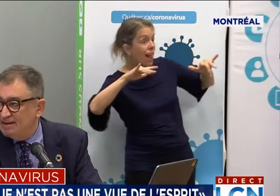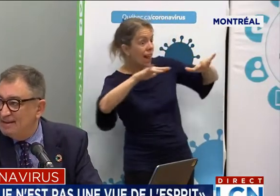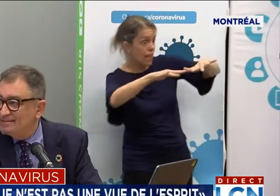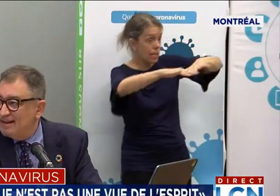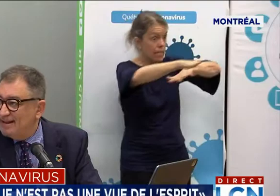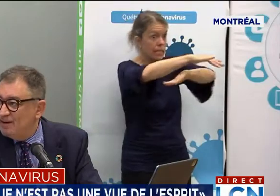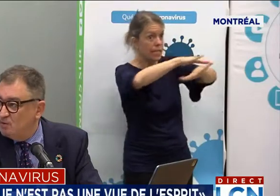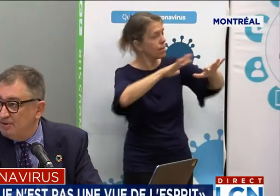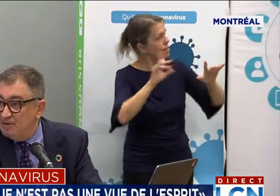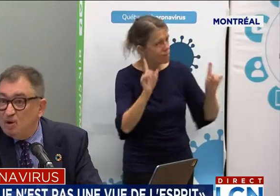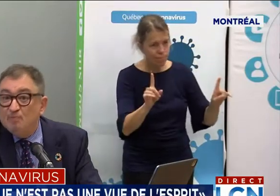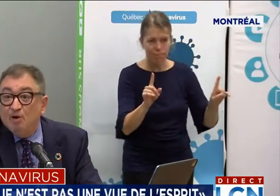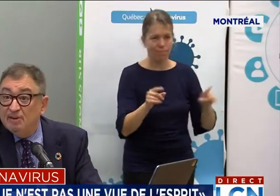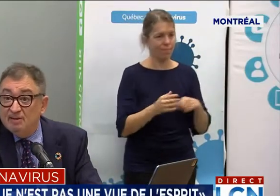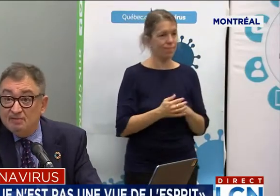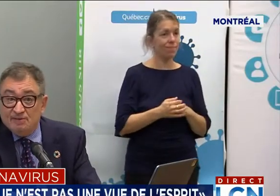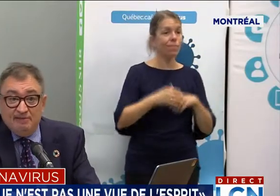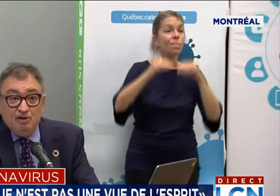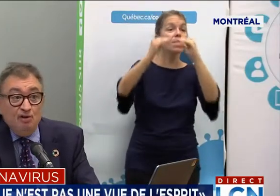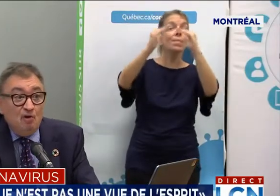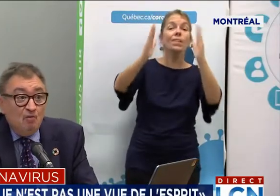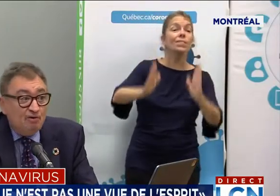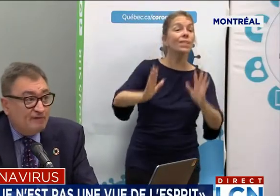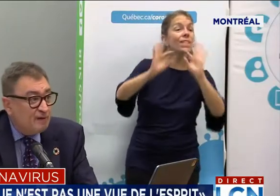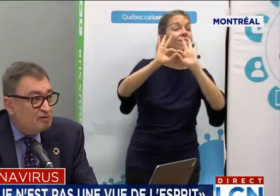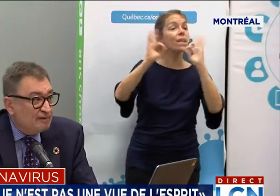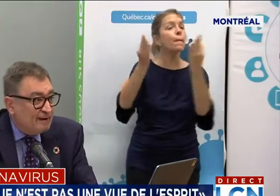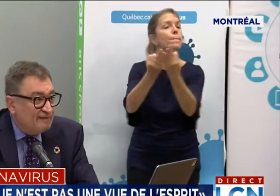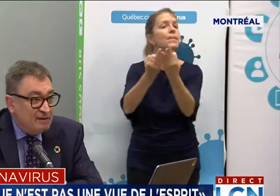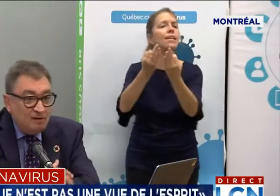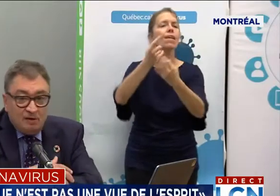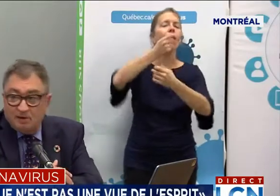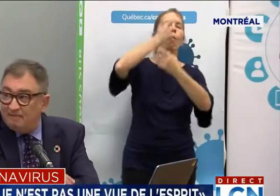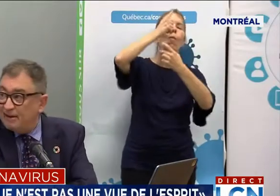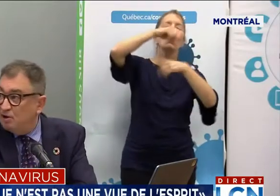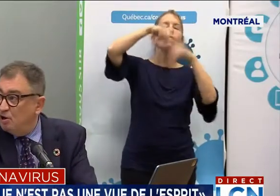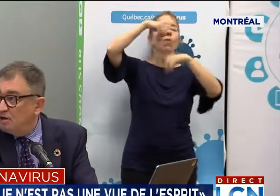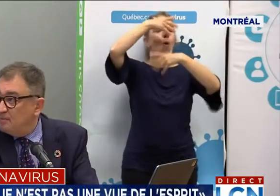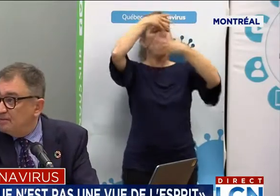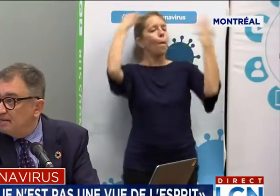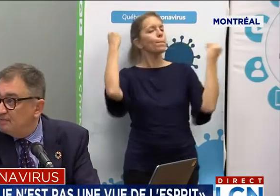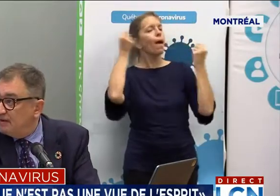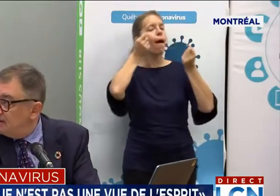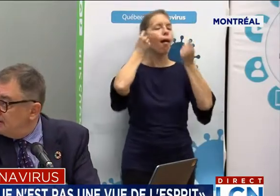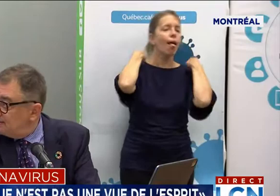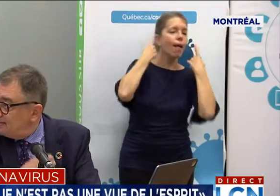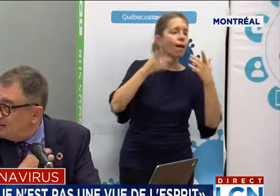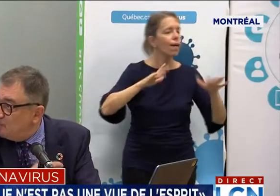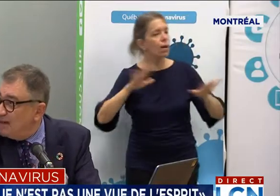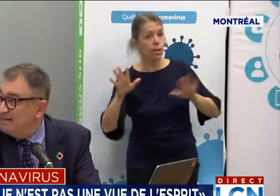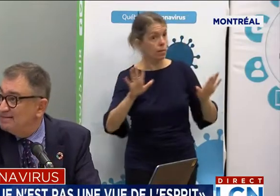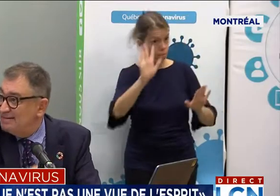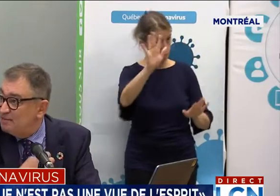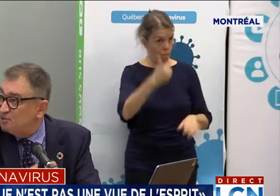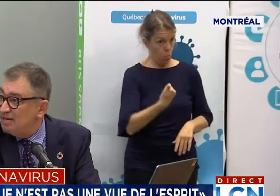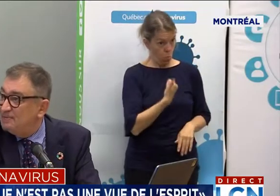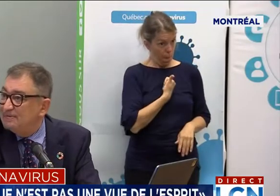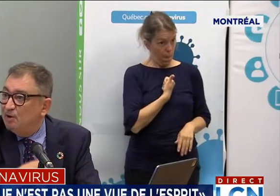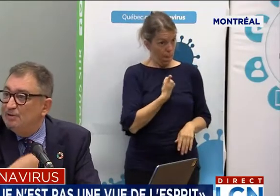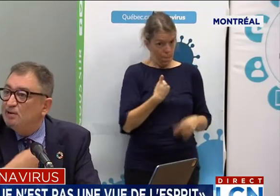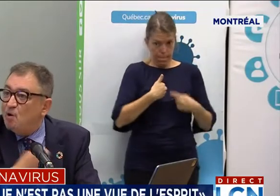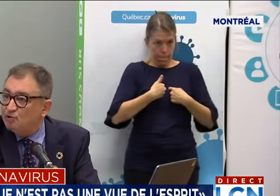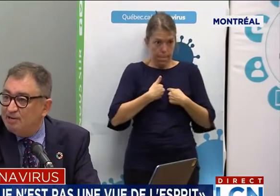on a tendance à oublier. Misez-moi le premier, si vous savez le nombre de fois où j'avais envie de faire un hug à mes enfants. C'est normal, c'est